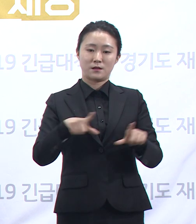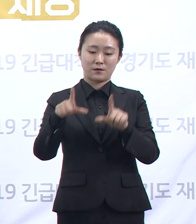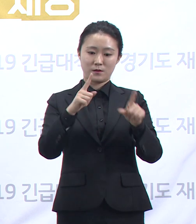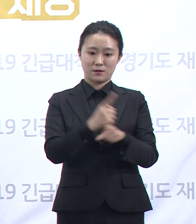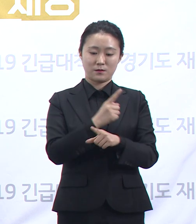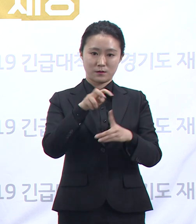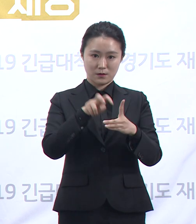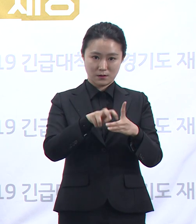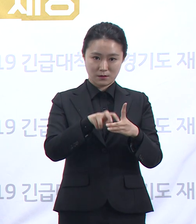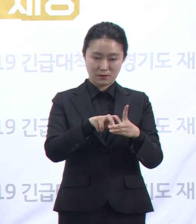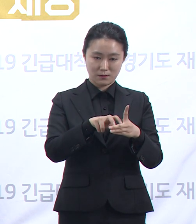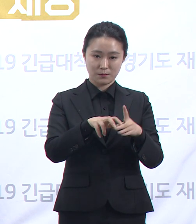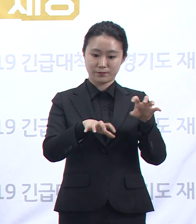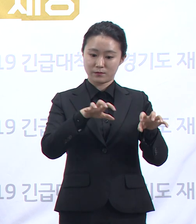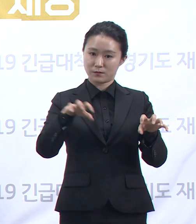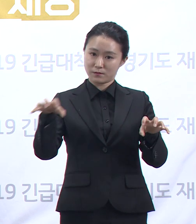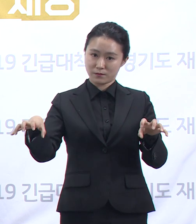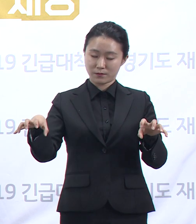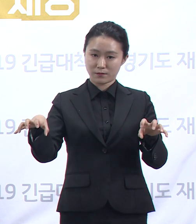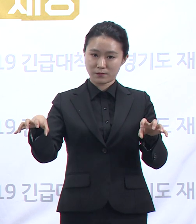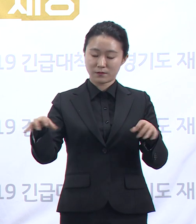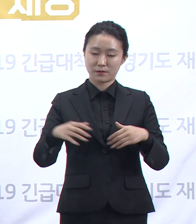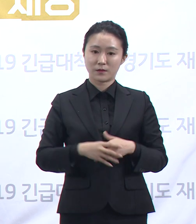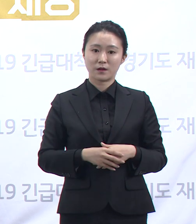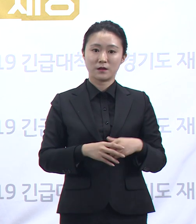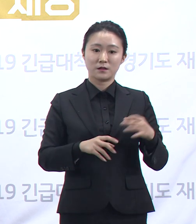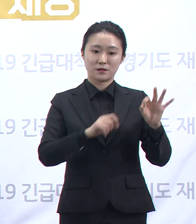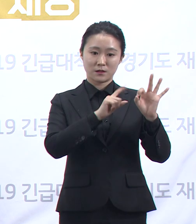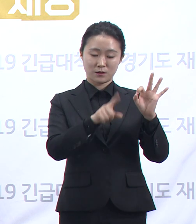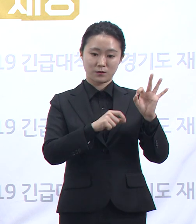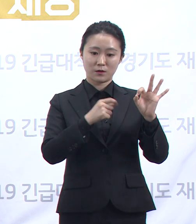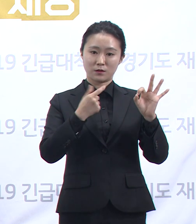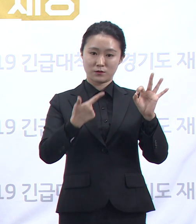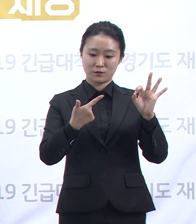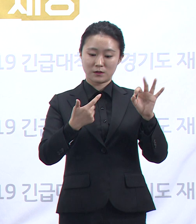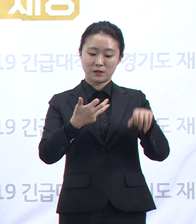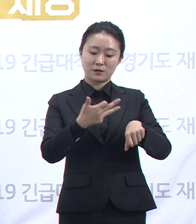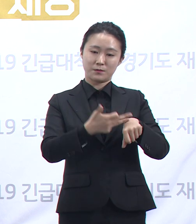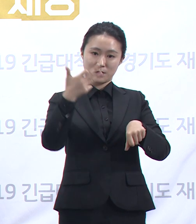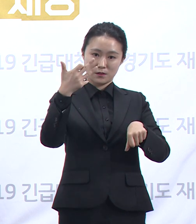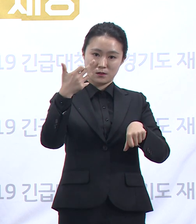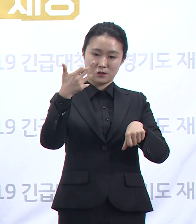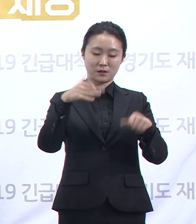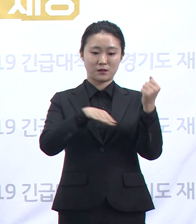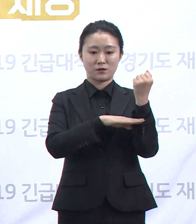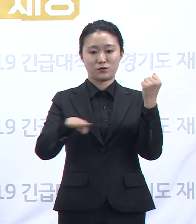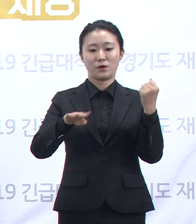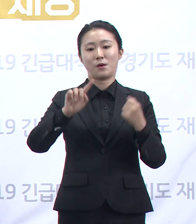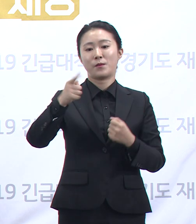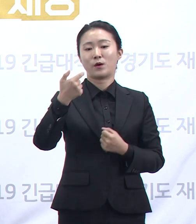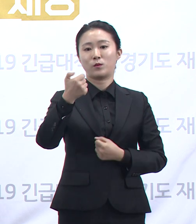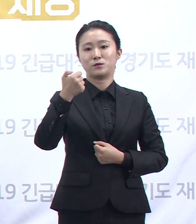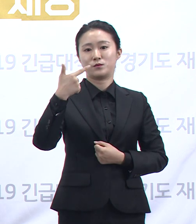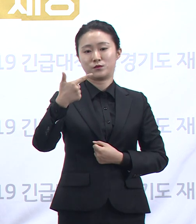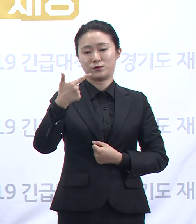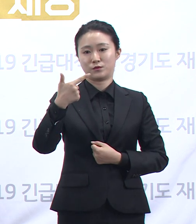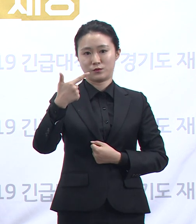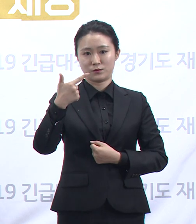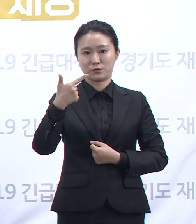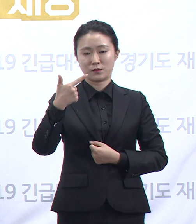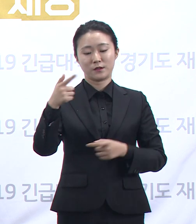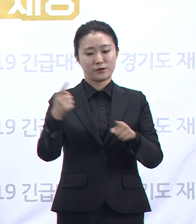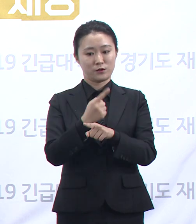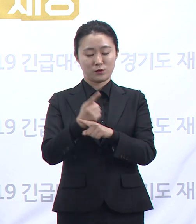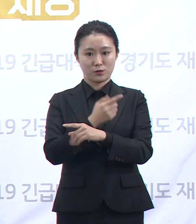센터에는 10월 6일 18시 기준 156명이 입수하고 있어 15%의 가동률을